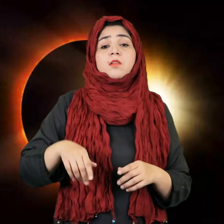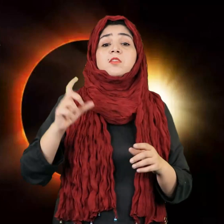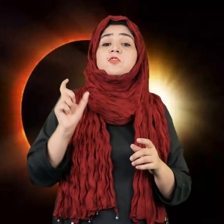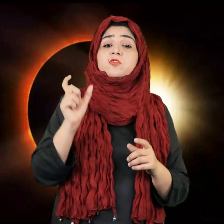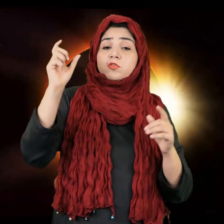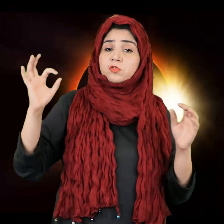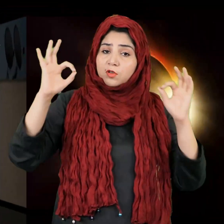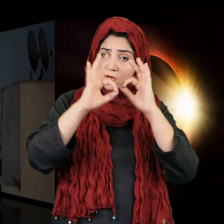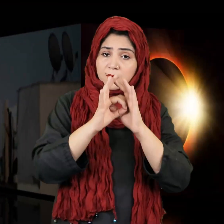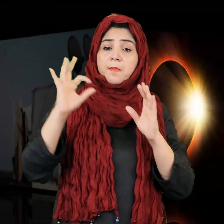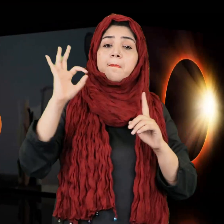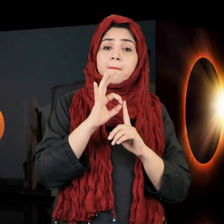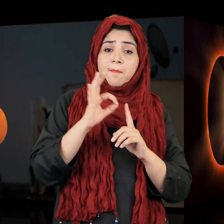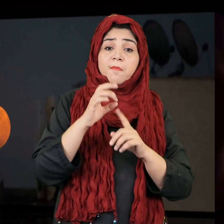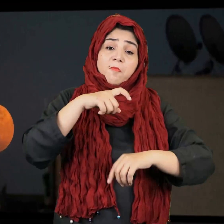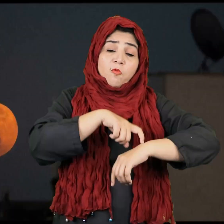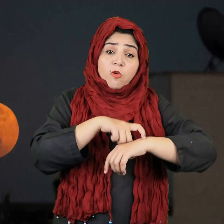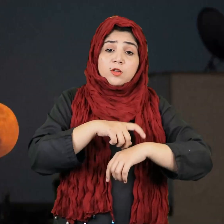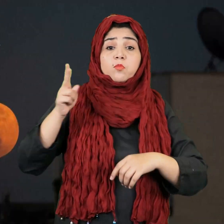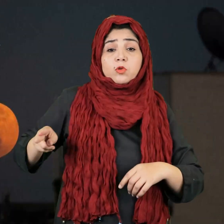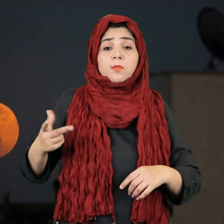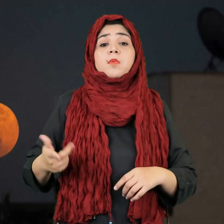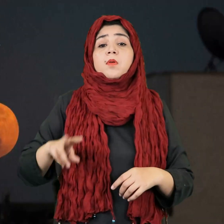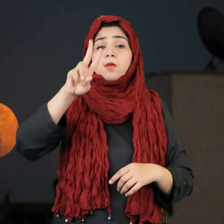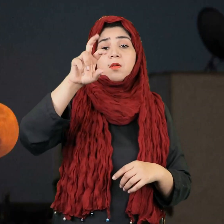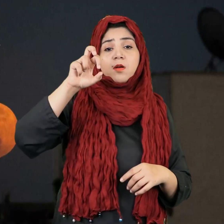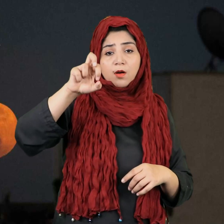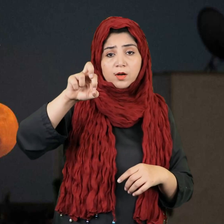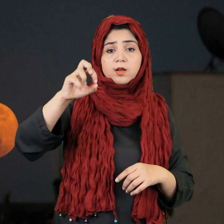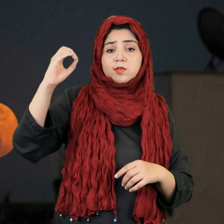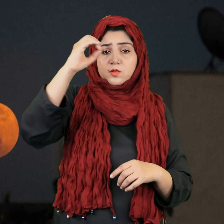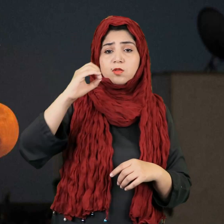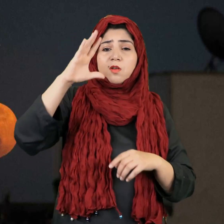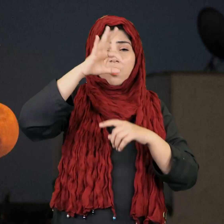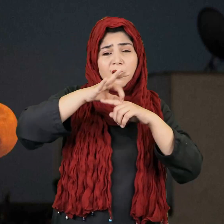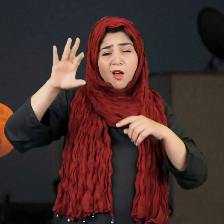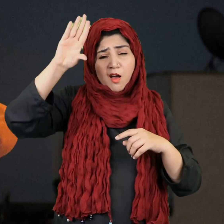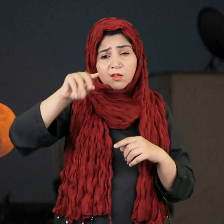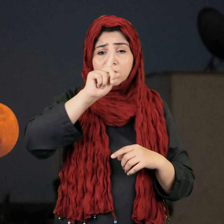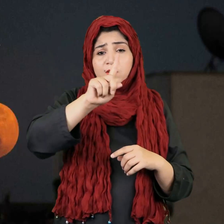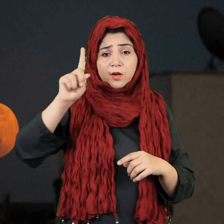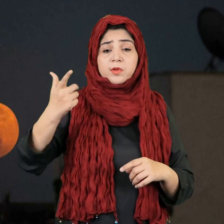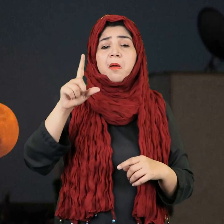चानगिरन पाकिस्तानी वक्ट के मताबिक 28 अक्टूबर रात 11 बच कर एक मिनट पर शुरू होगा